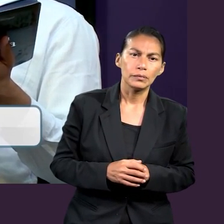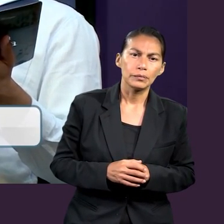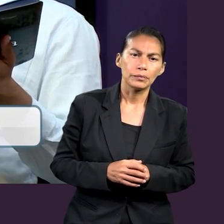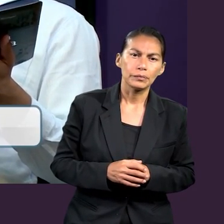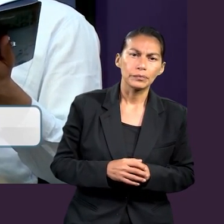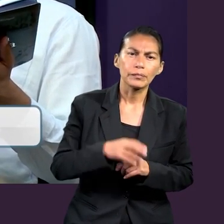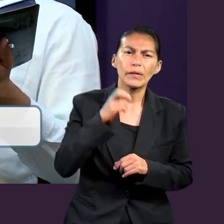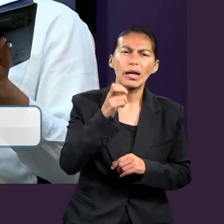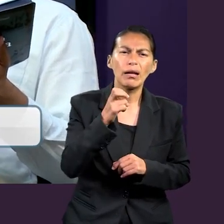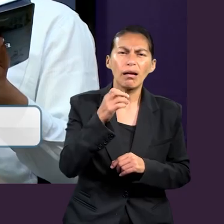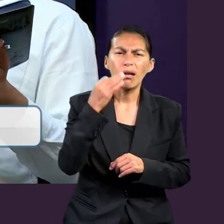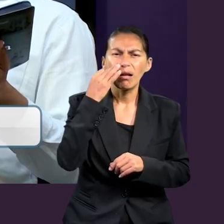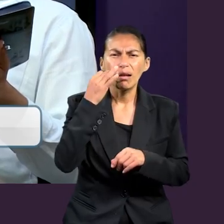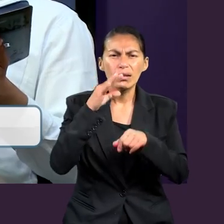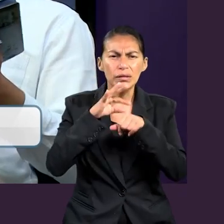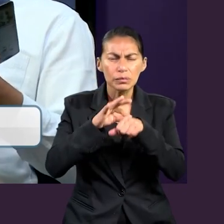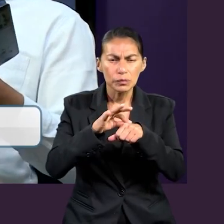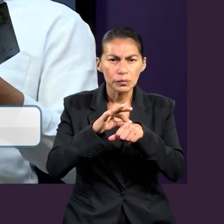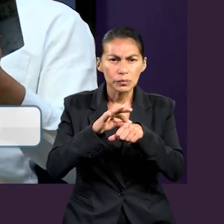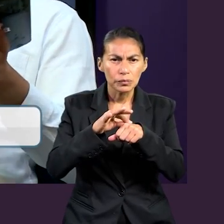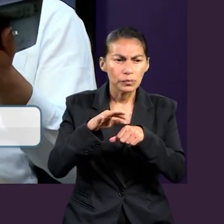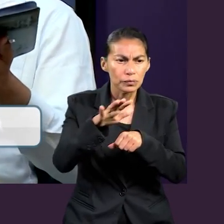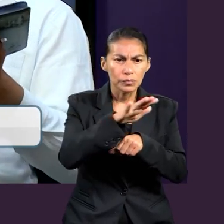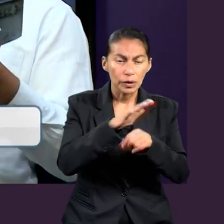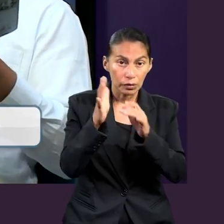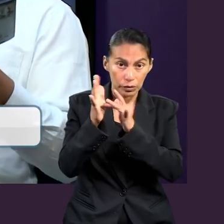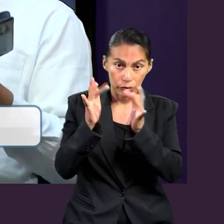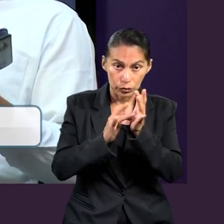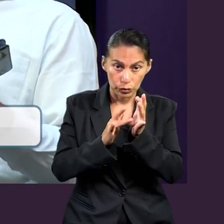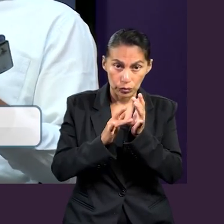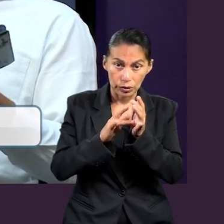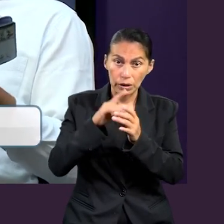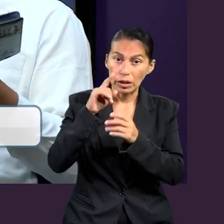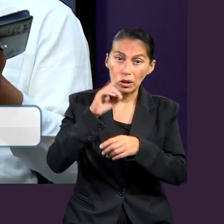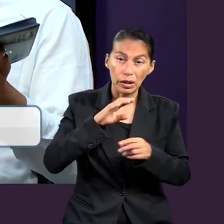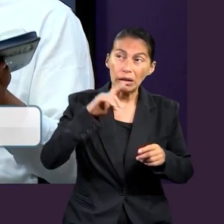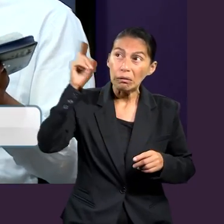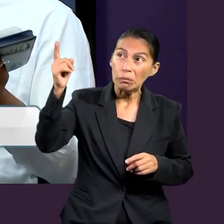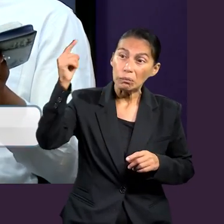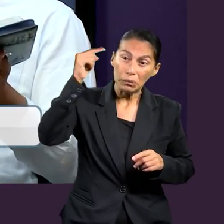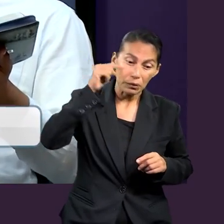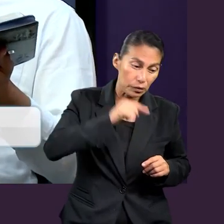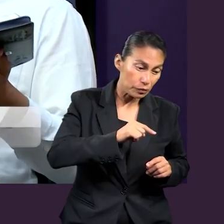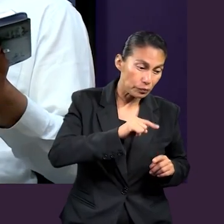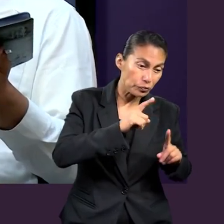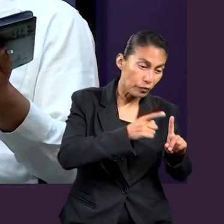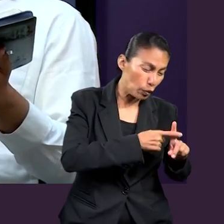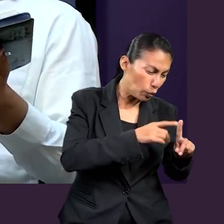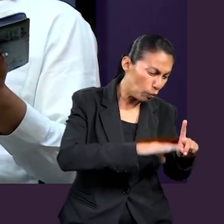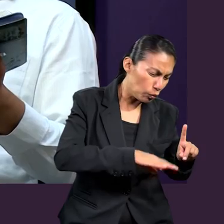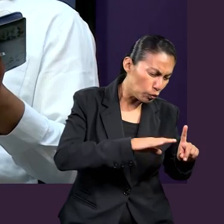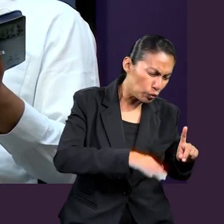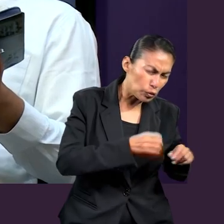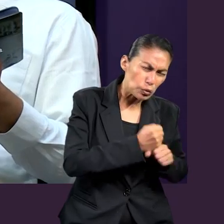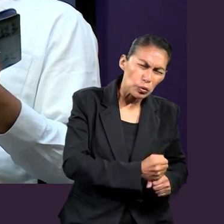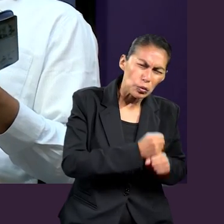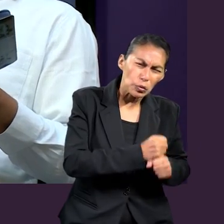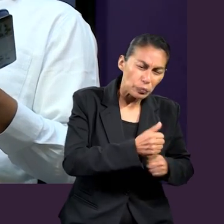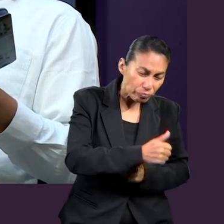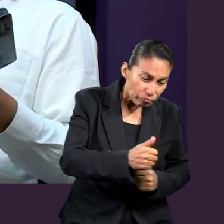Ese es un testimonio del sacrificio o del ministerio de Jesús aquí en la tierra, de su muerte en la cruz, que nos enseña a nosotros cuál es la